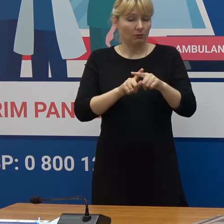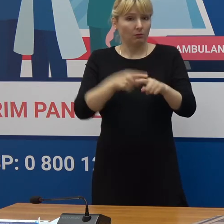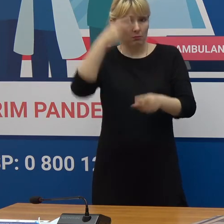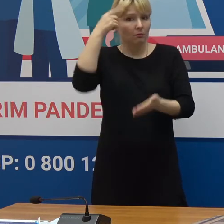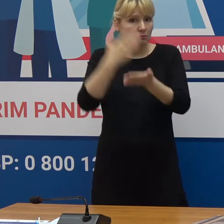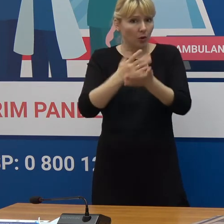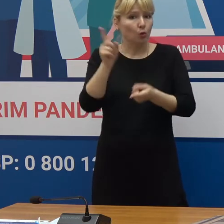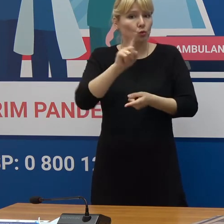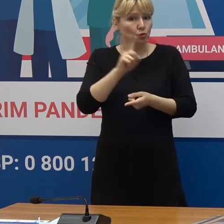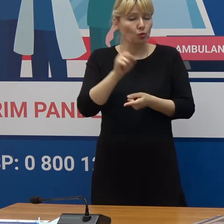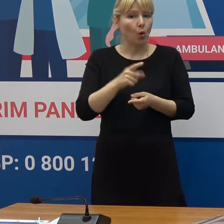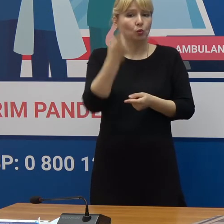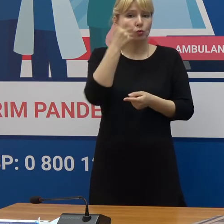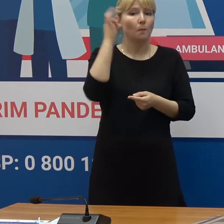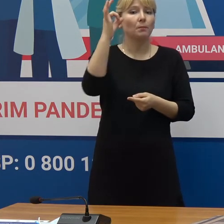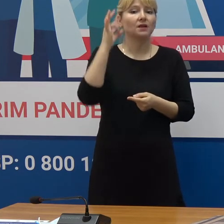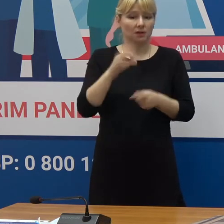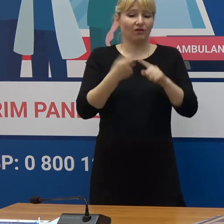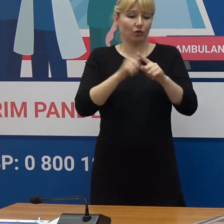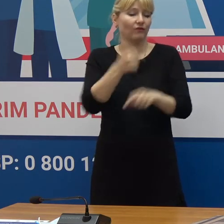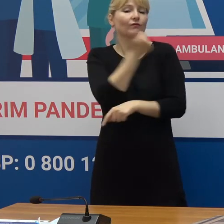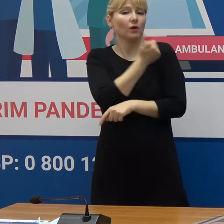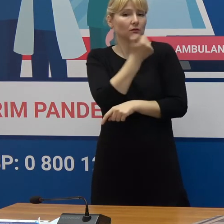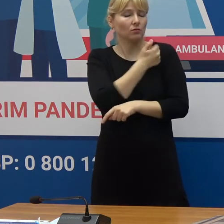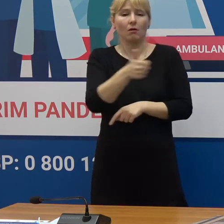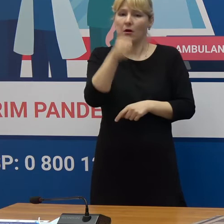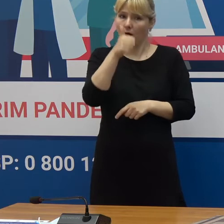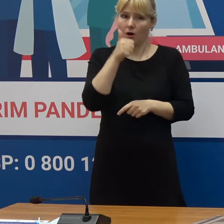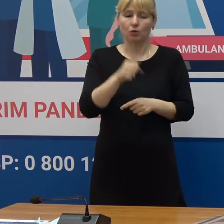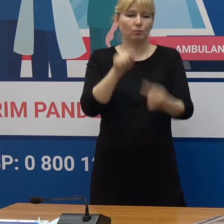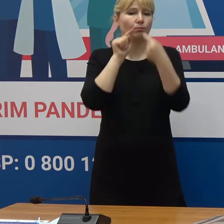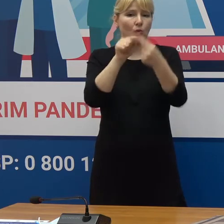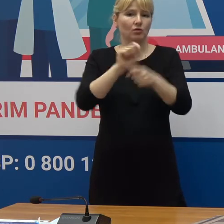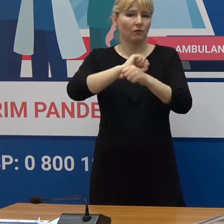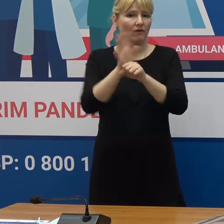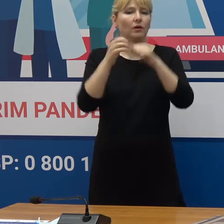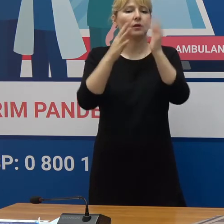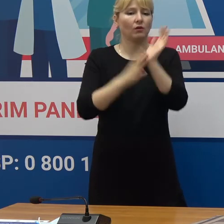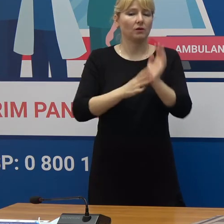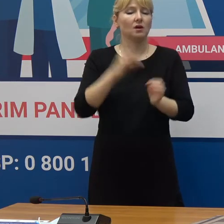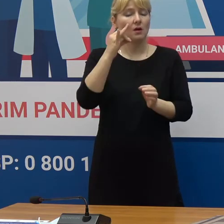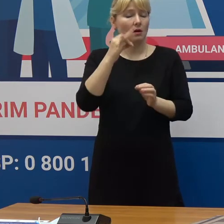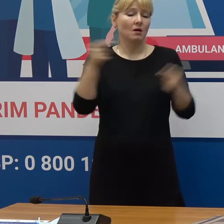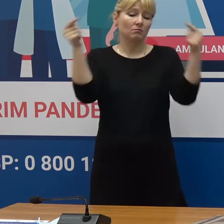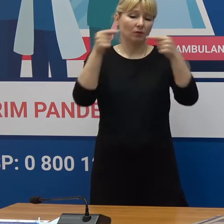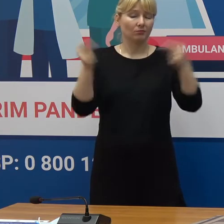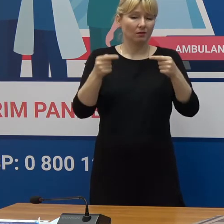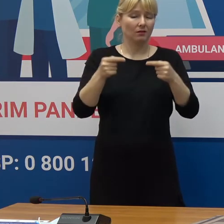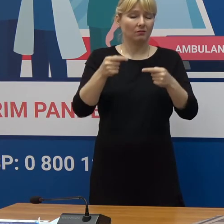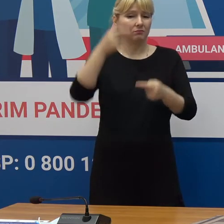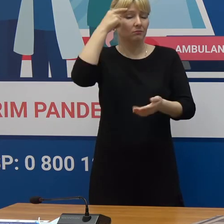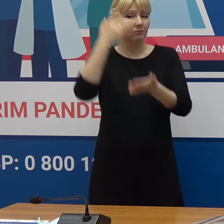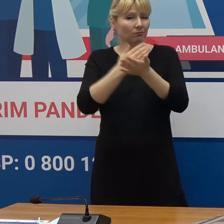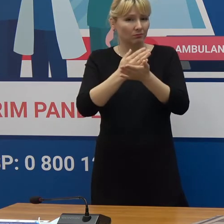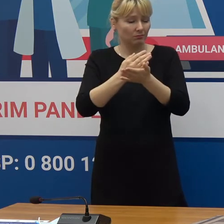studiu vaccinul a fost 100% eficient în prevenirea COVID-19 Deși rata reală, notează